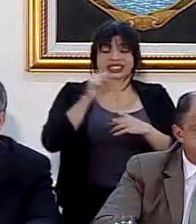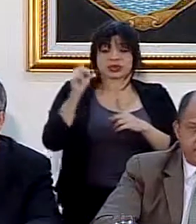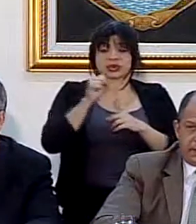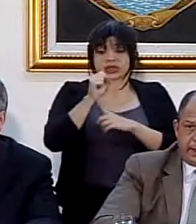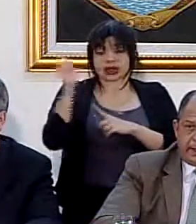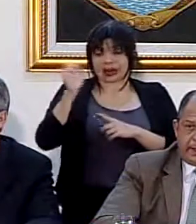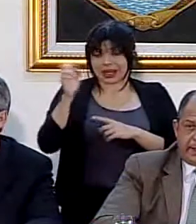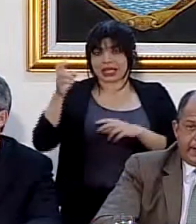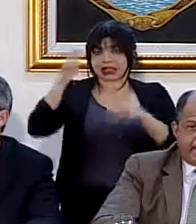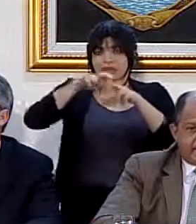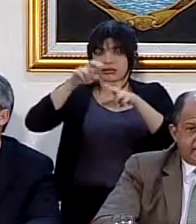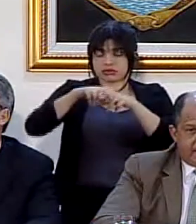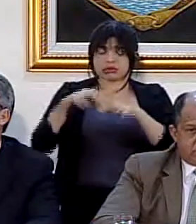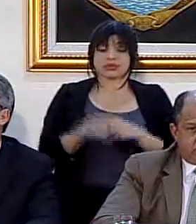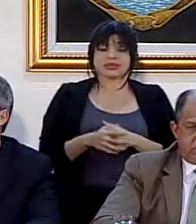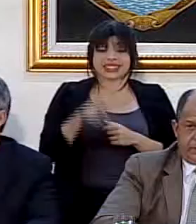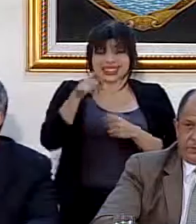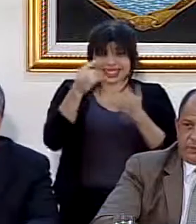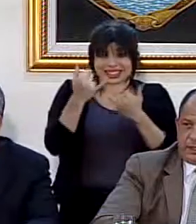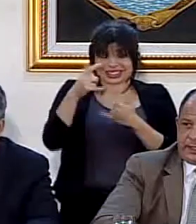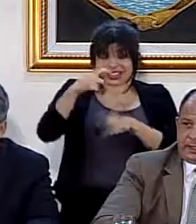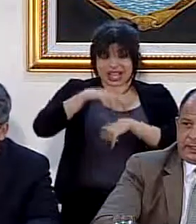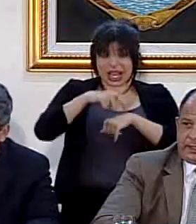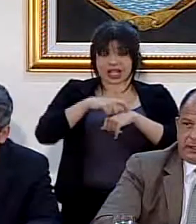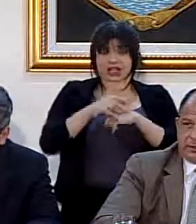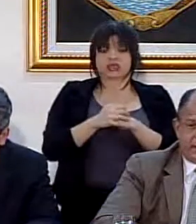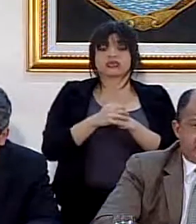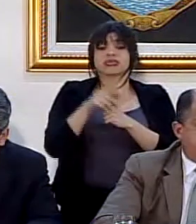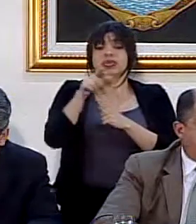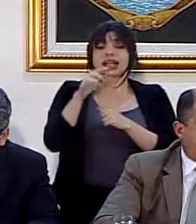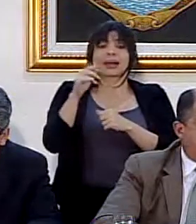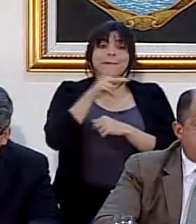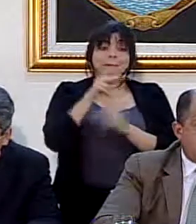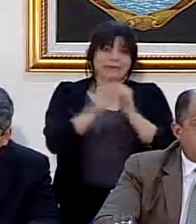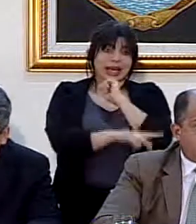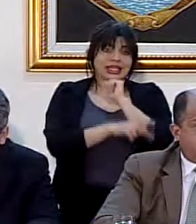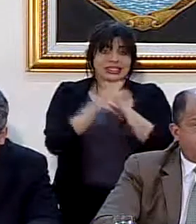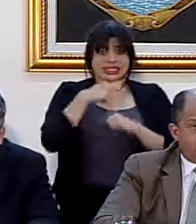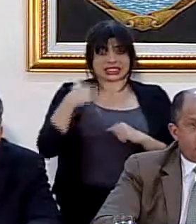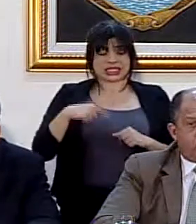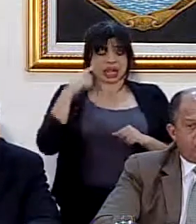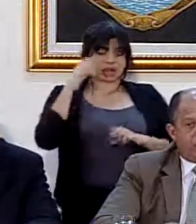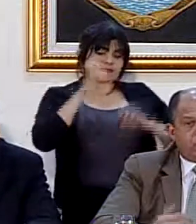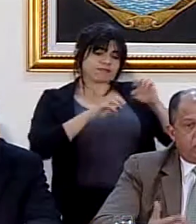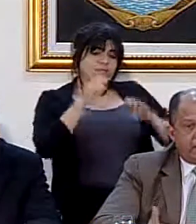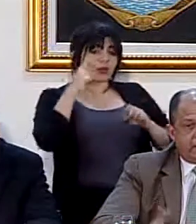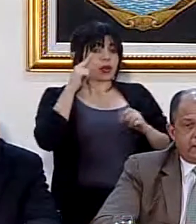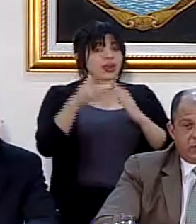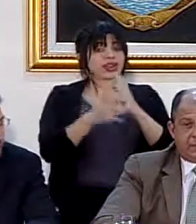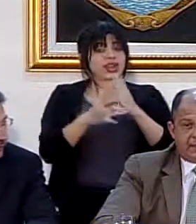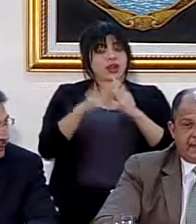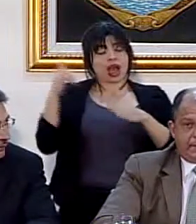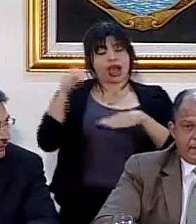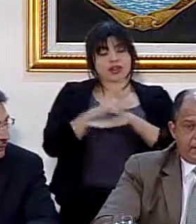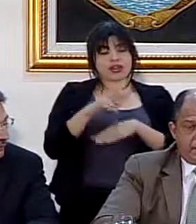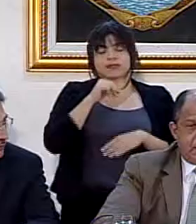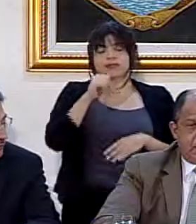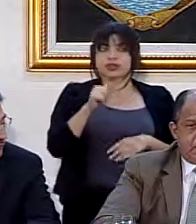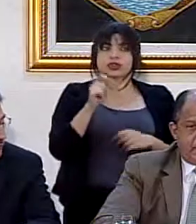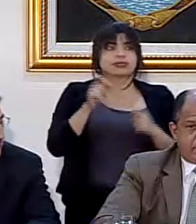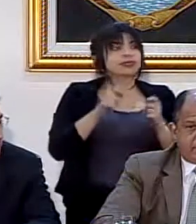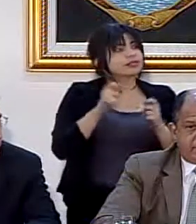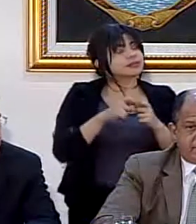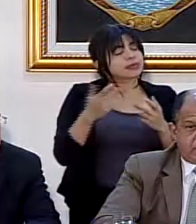emergencia, que en este caso la República de China dijo estaría valorando por ser aviones, con una tecnología que no necesariamente